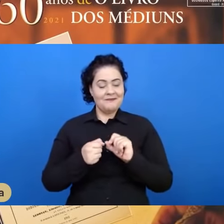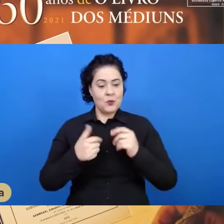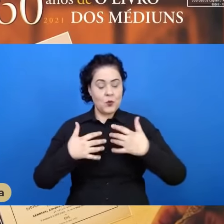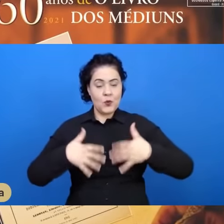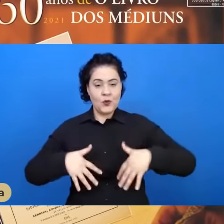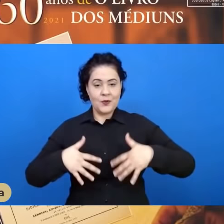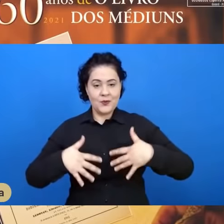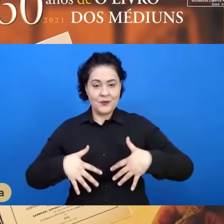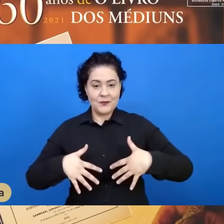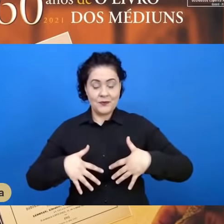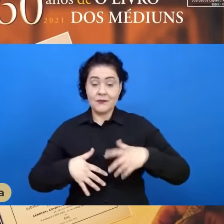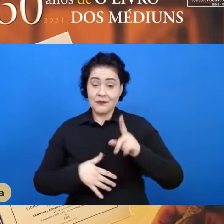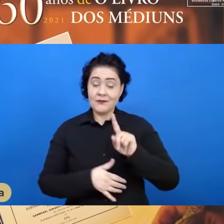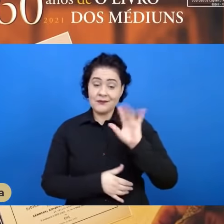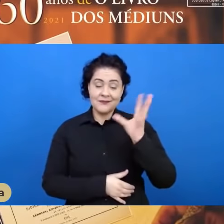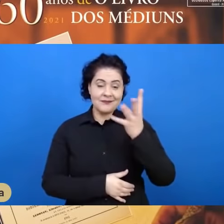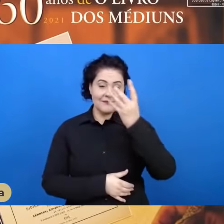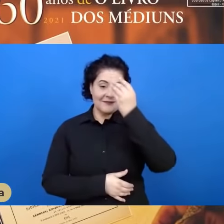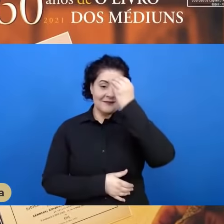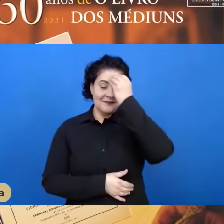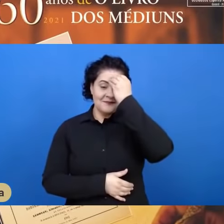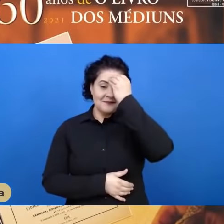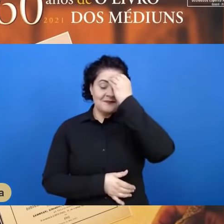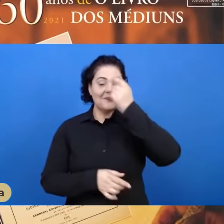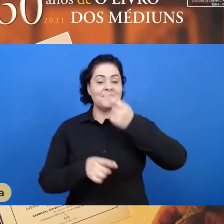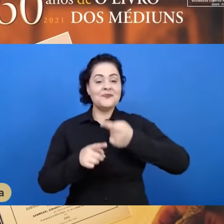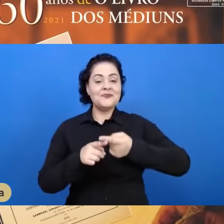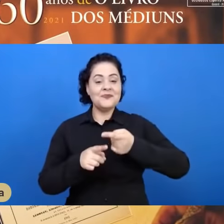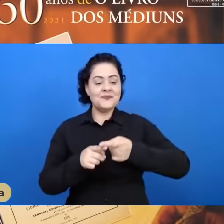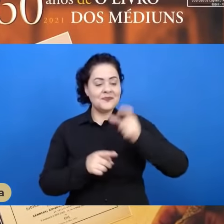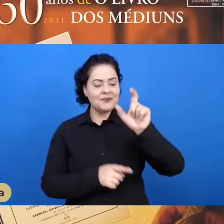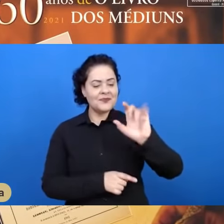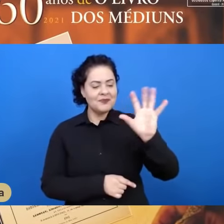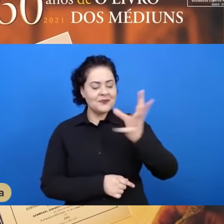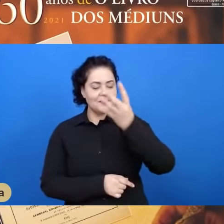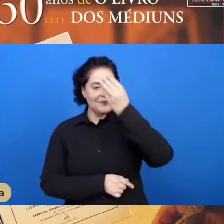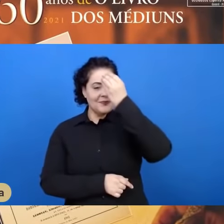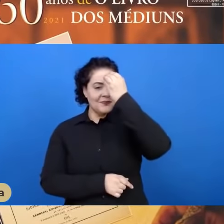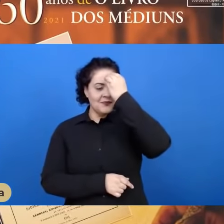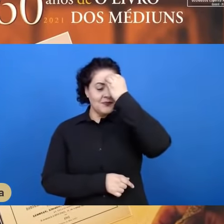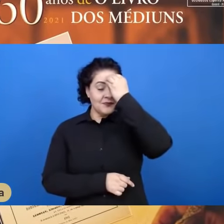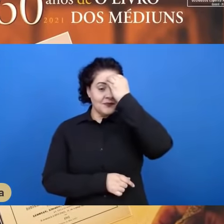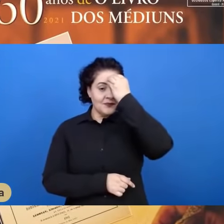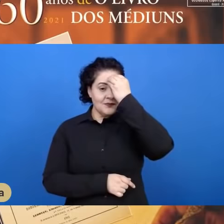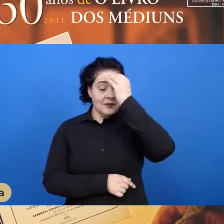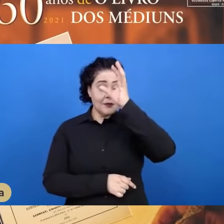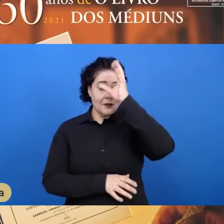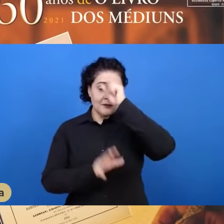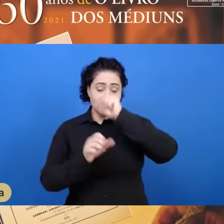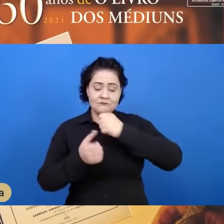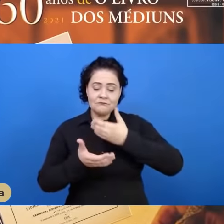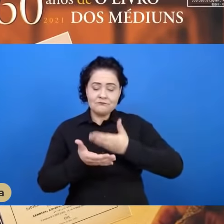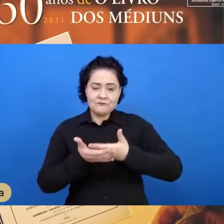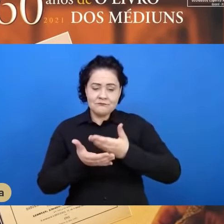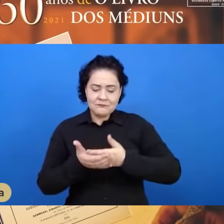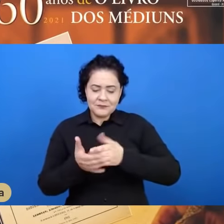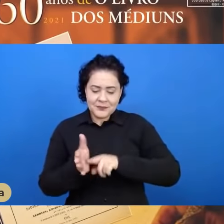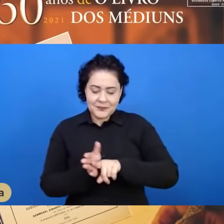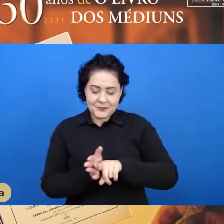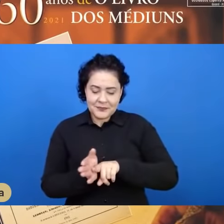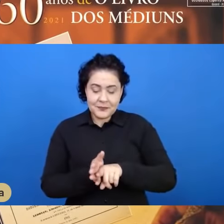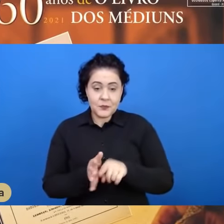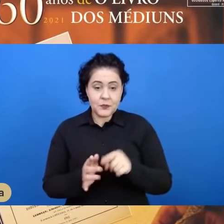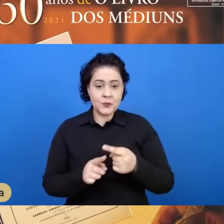é isso a mediunidade? A mediunidade evangelizada, para além da discriminação